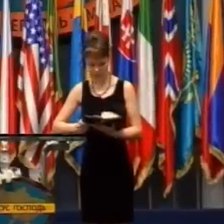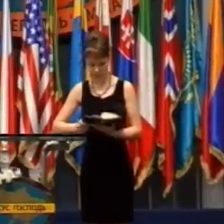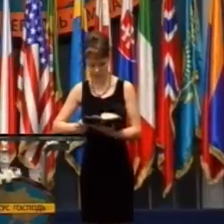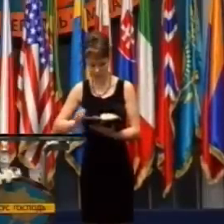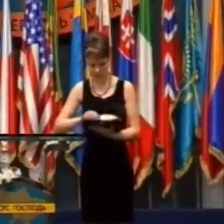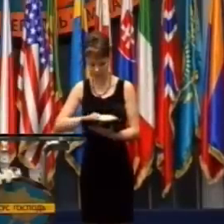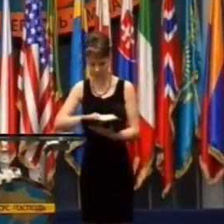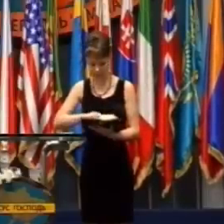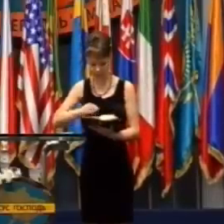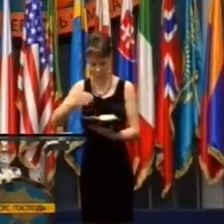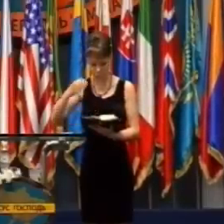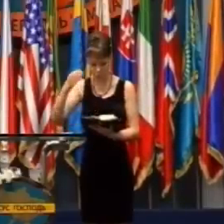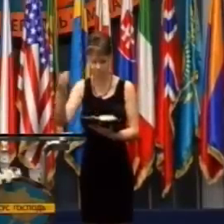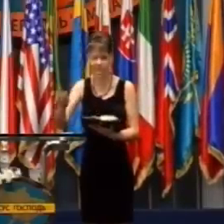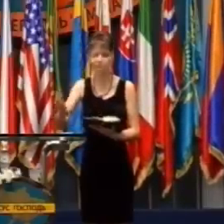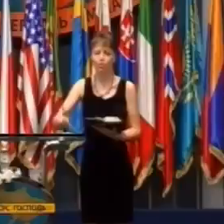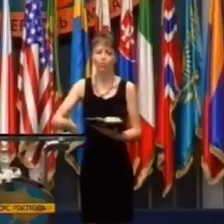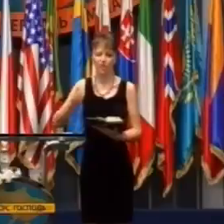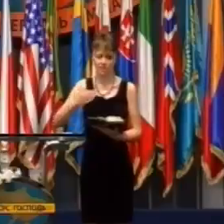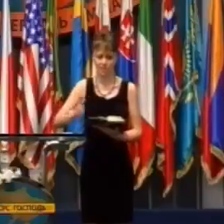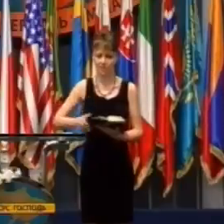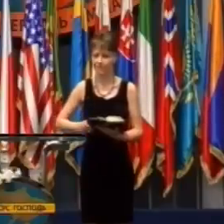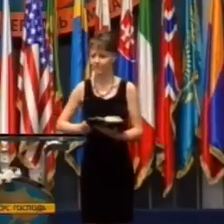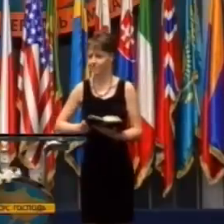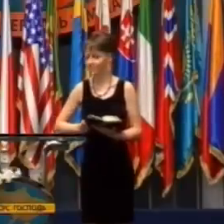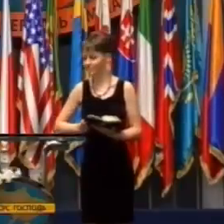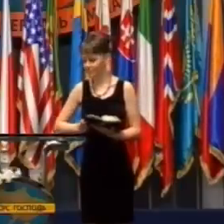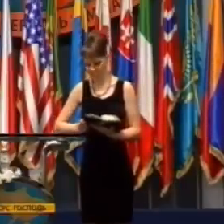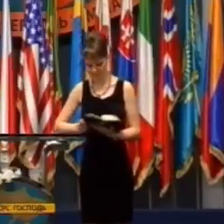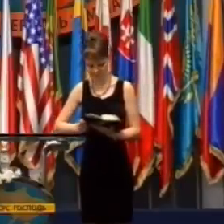Takže tomu, ktorý je schopný